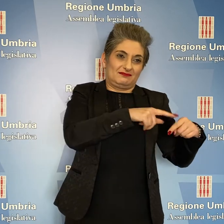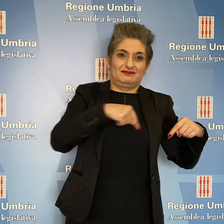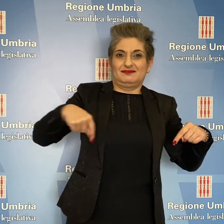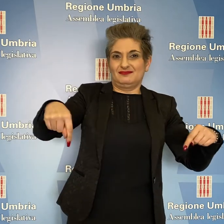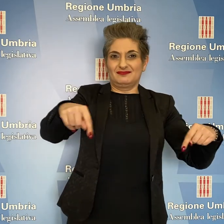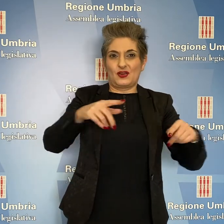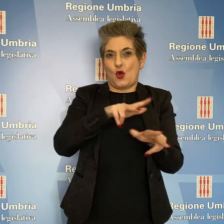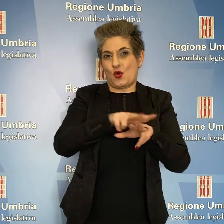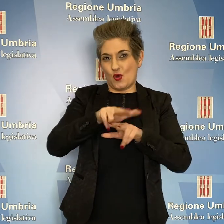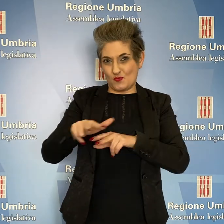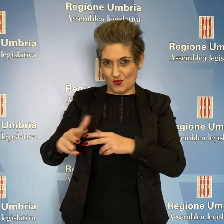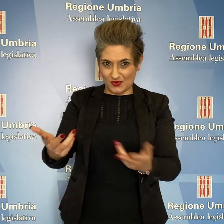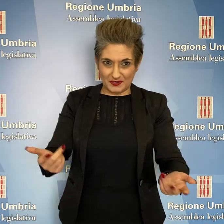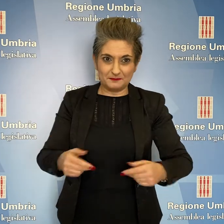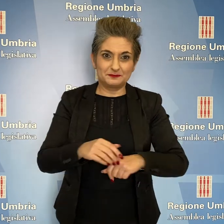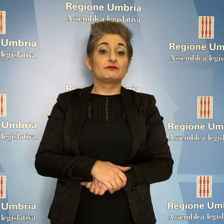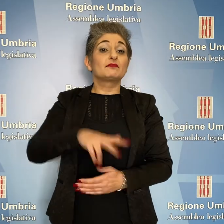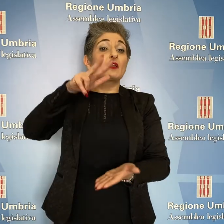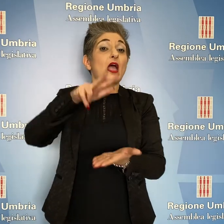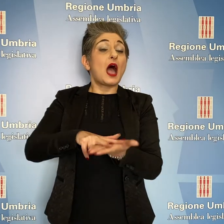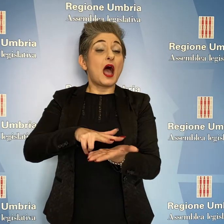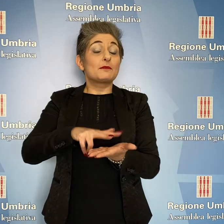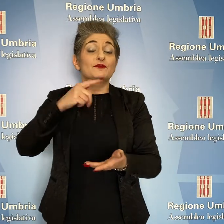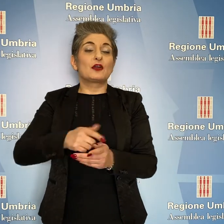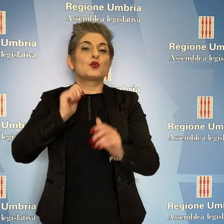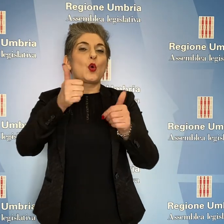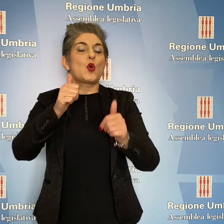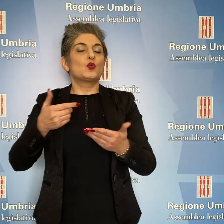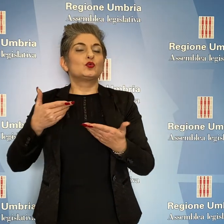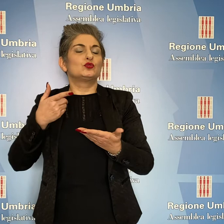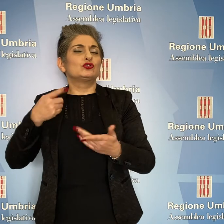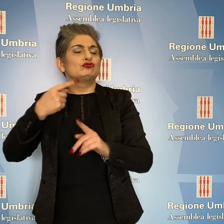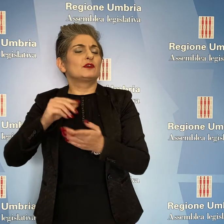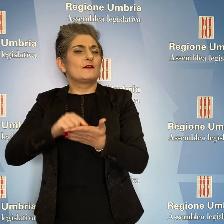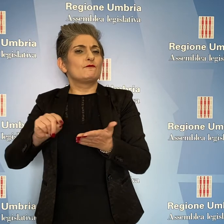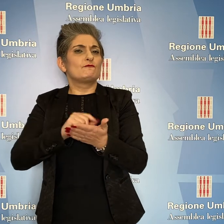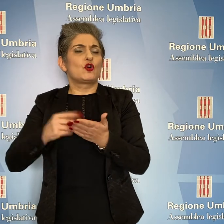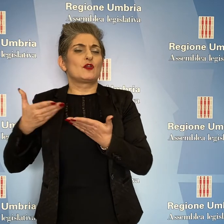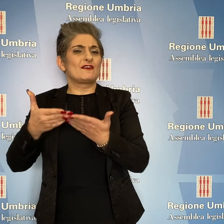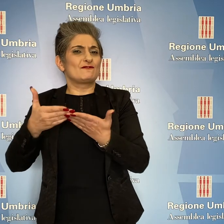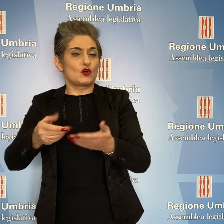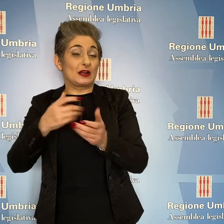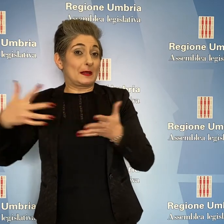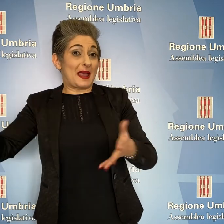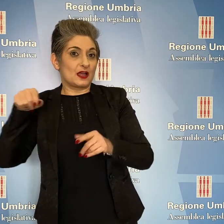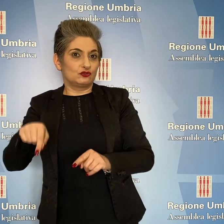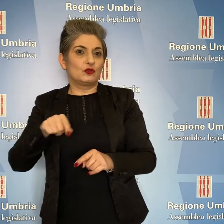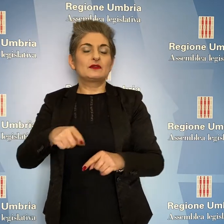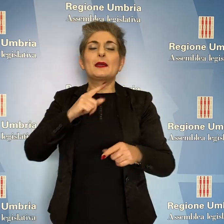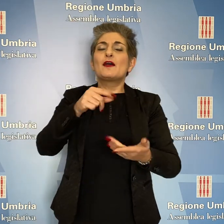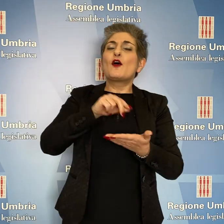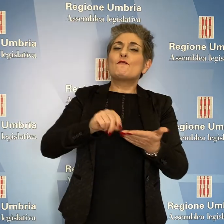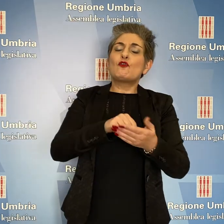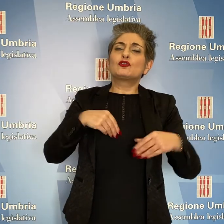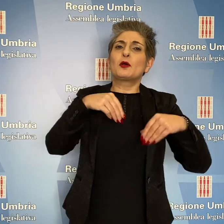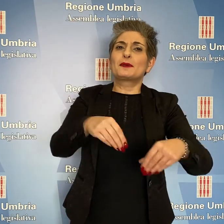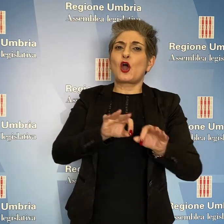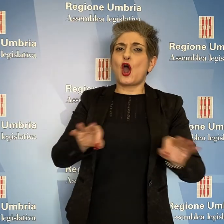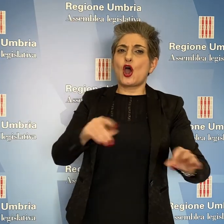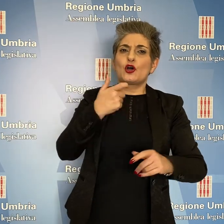delle comunità locali. Approvata con 11 voti favorevoli della maggioranza, non hanno partecipato al voto Bori, Bettarelli,